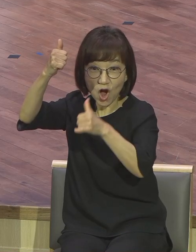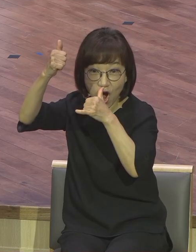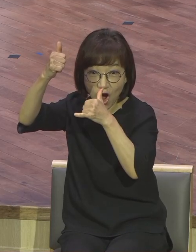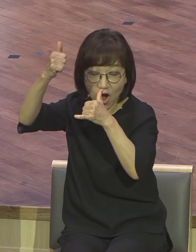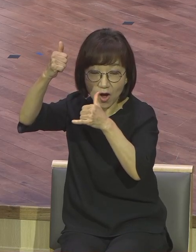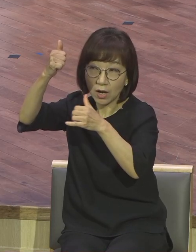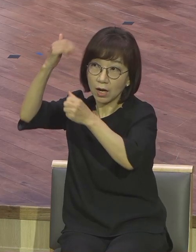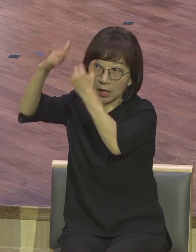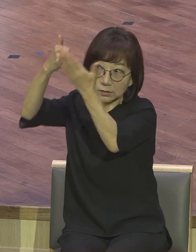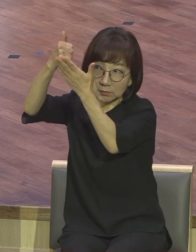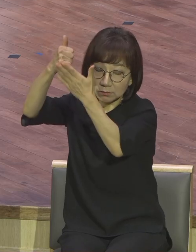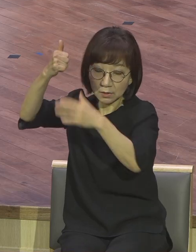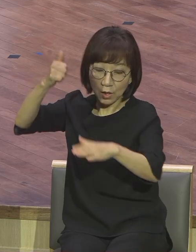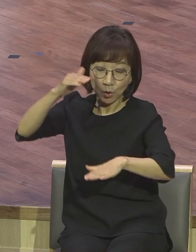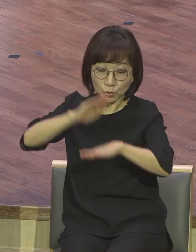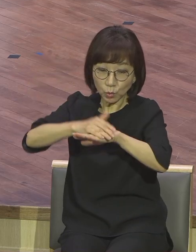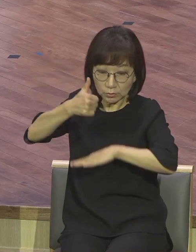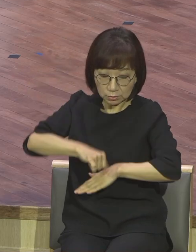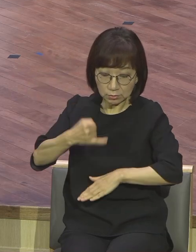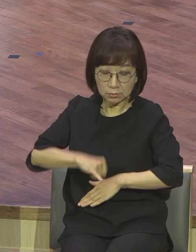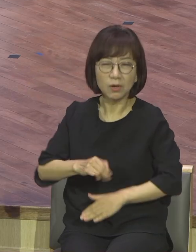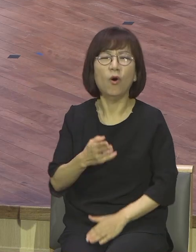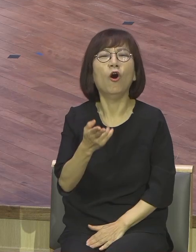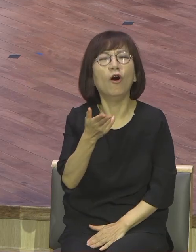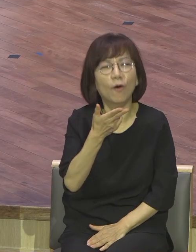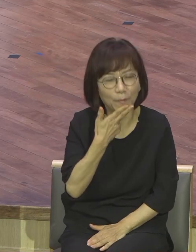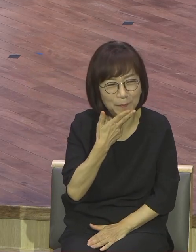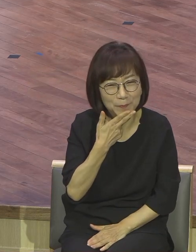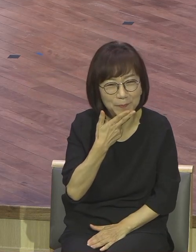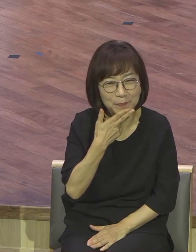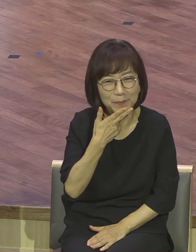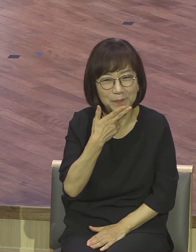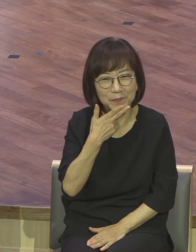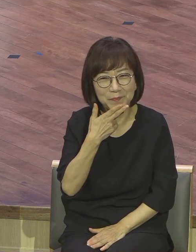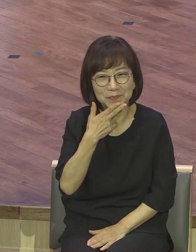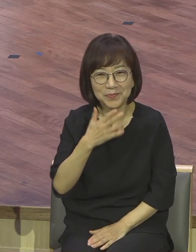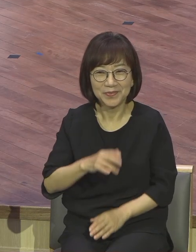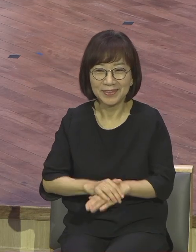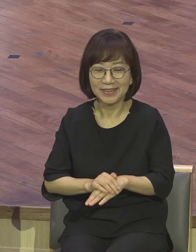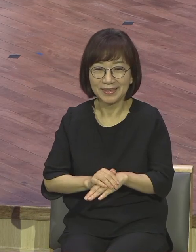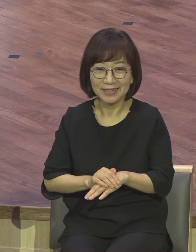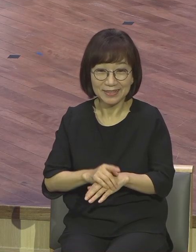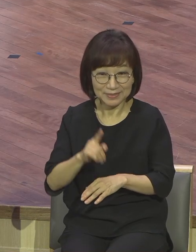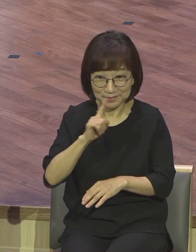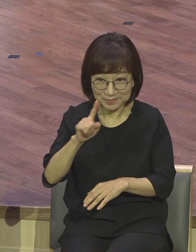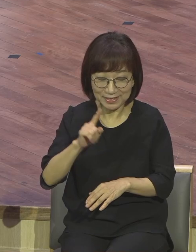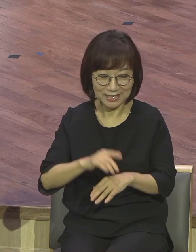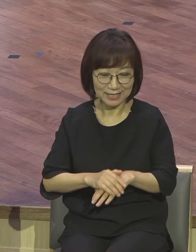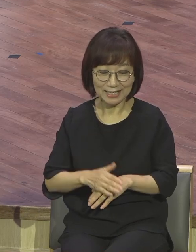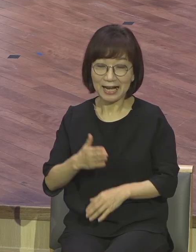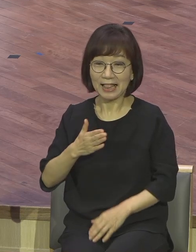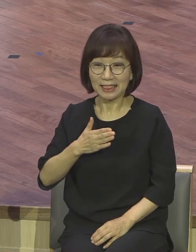그래서 우리 아들도 하나님을 아버지 나도 하나님을 아버지 우리 손자도 하나님을 아버지